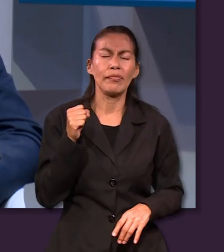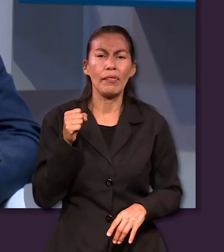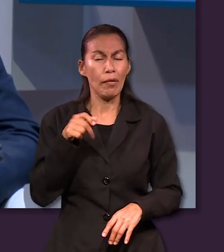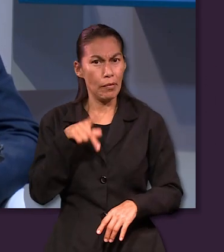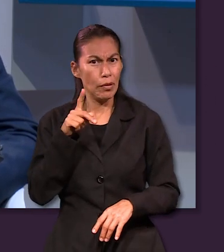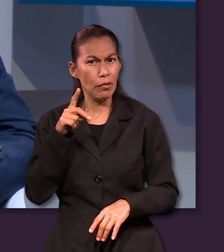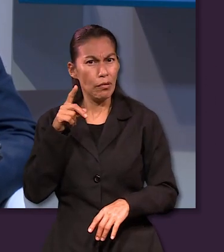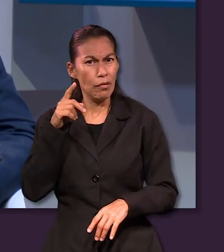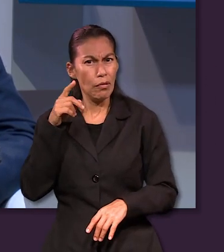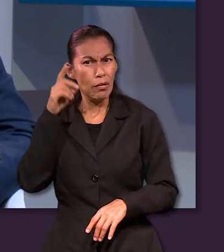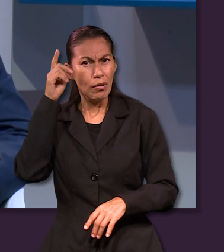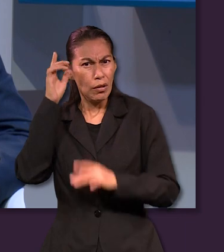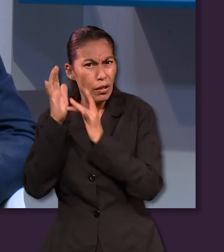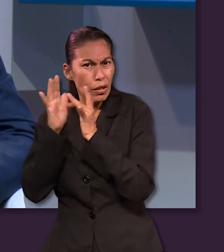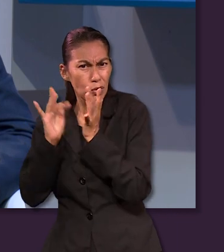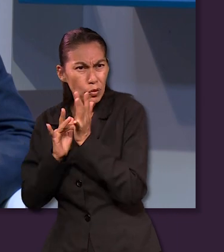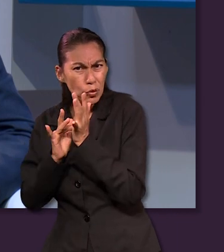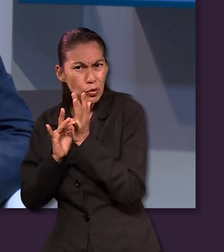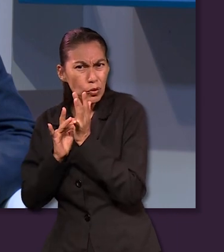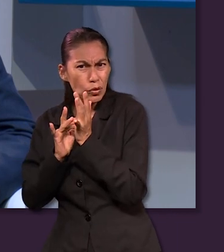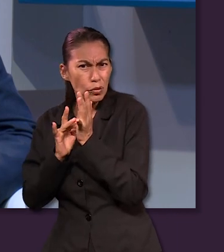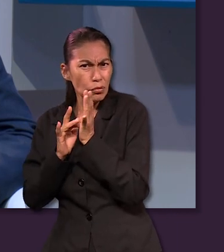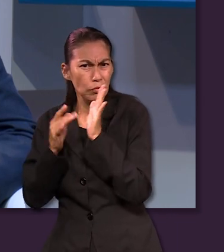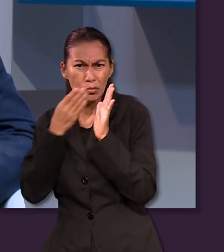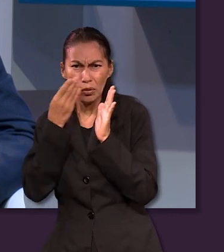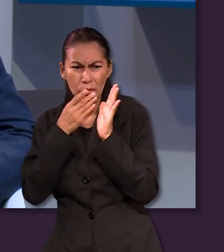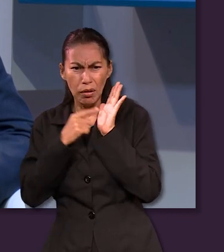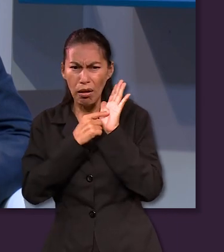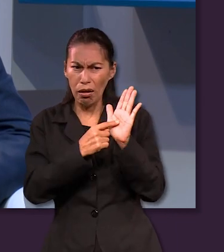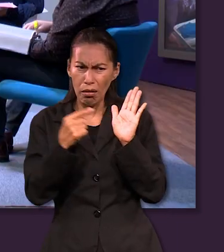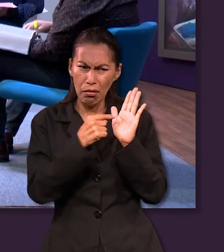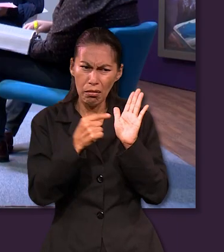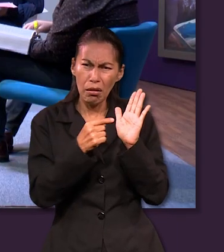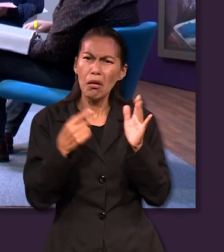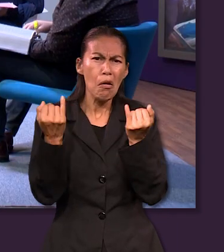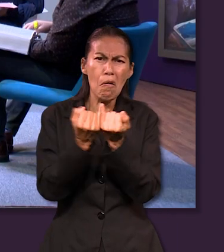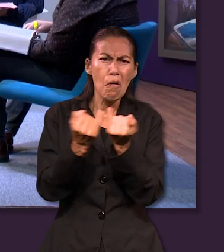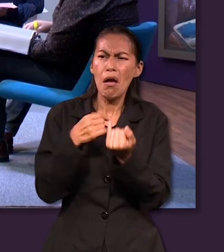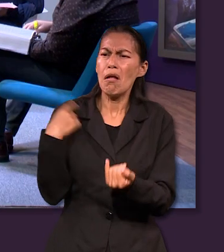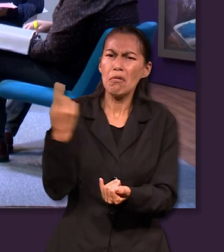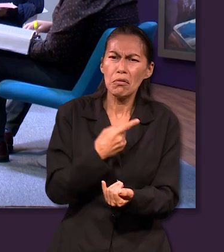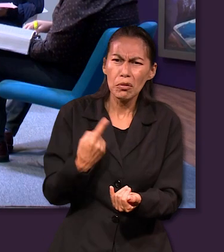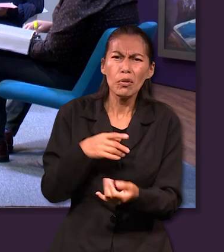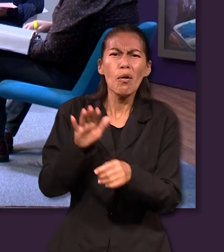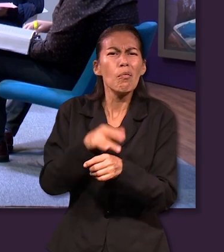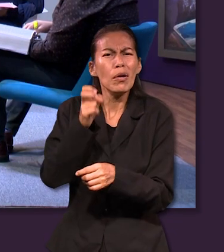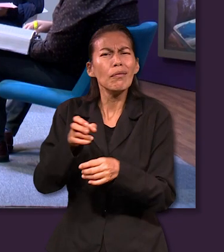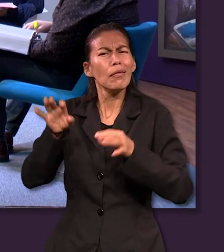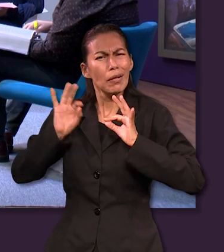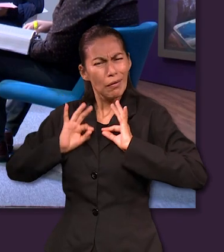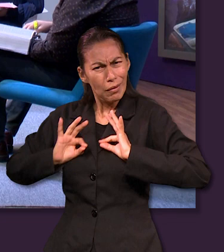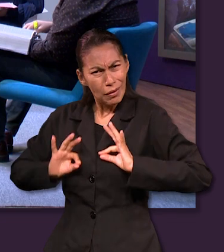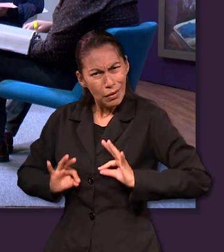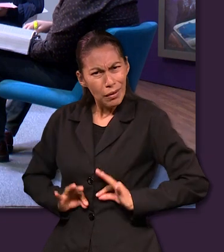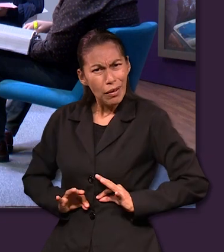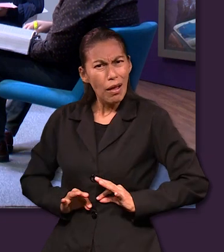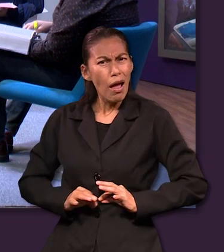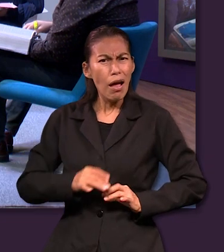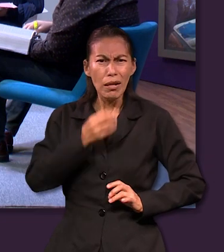como Jesús la tuvo en ese sentido pues también podemos sentirnos un poquito aliviados ¿no? en que a pesar